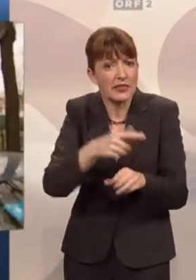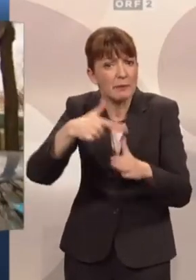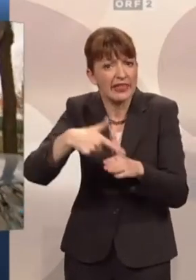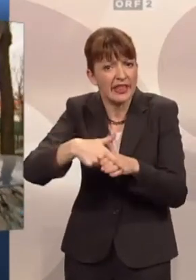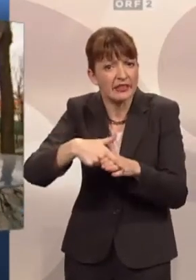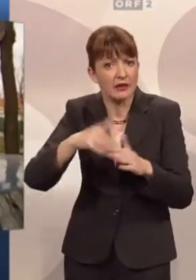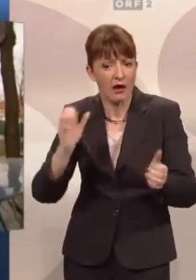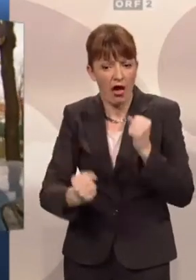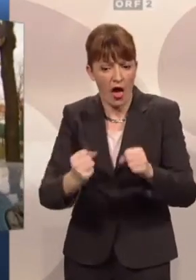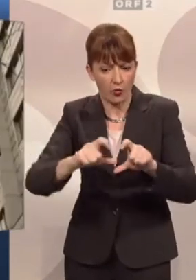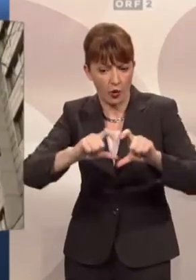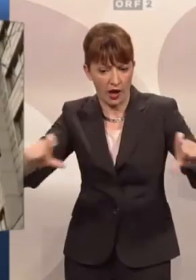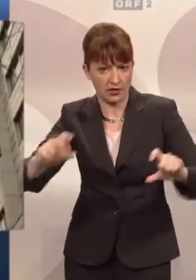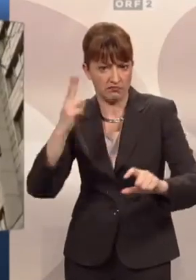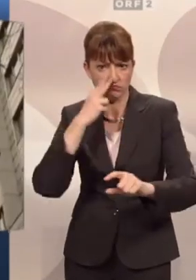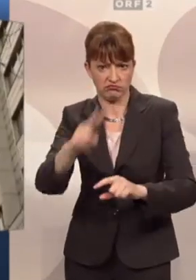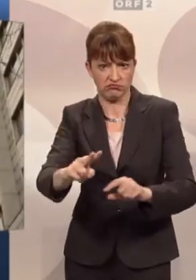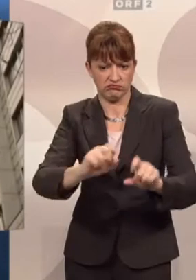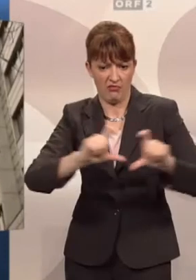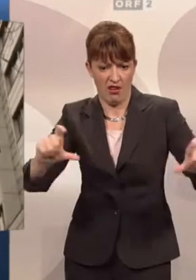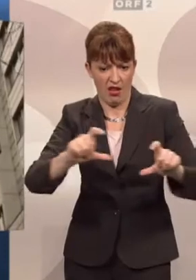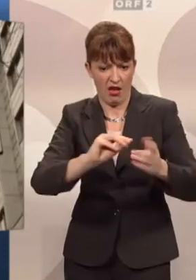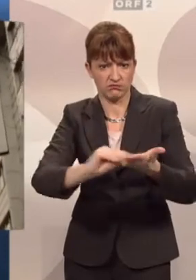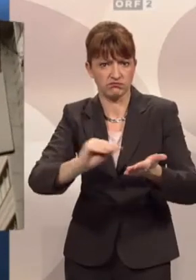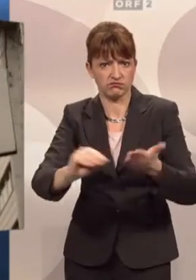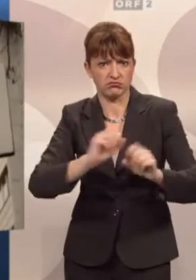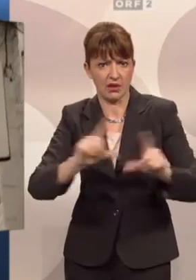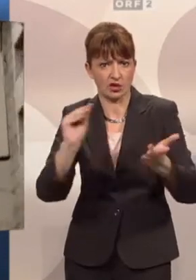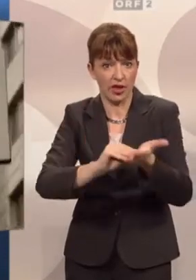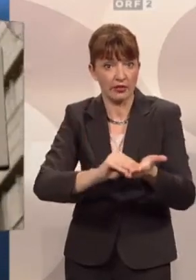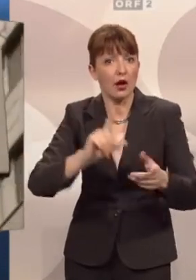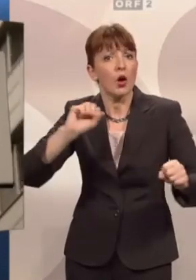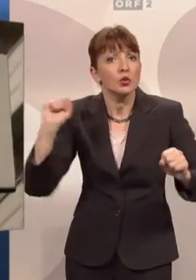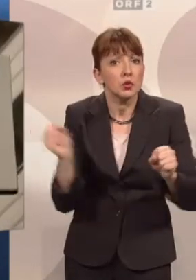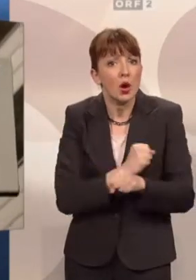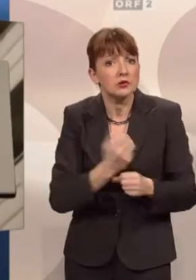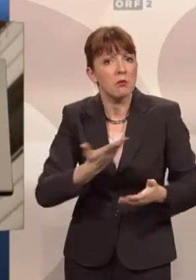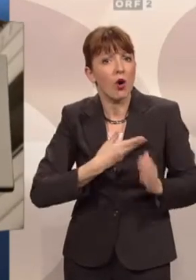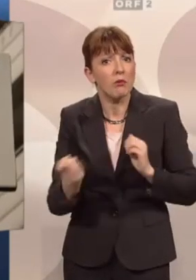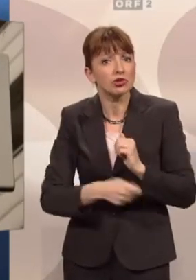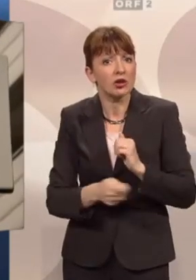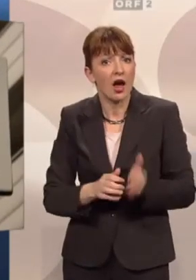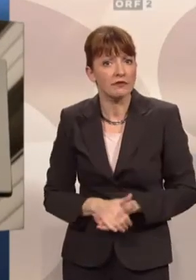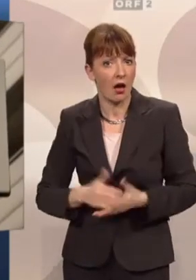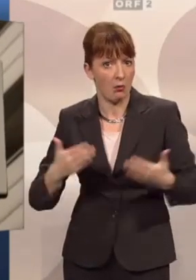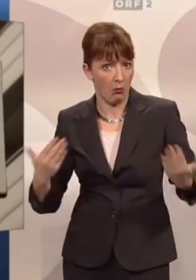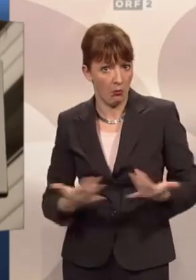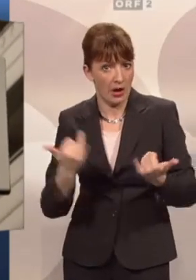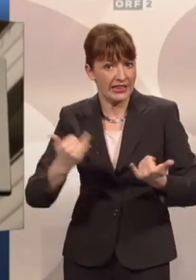Sein Autokennzeichen ist deutlich auf dem Parkschild ausgewiesen. Aber trotzdem wurde er gestraft. Heute konkret wollte mit